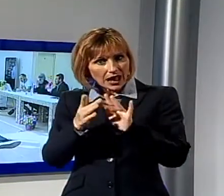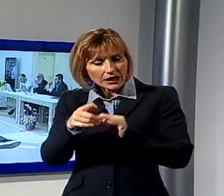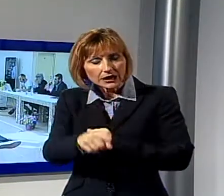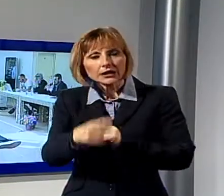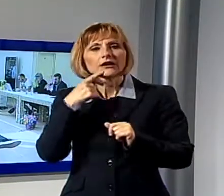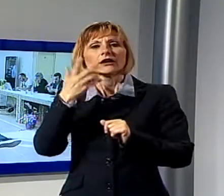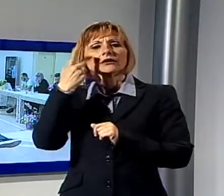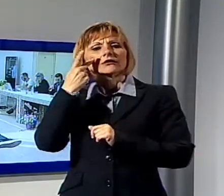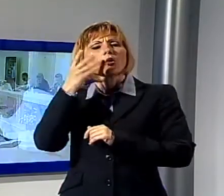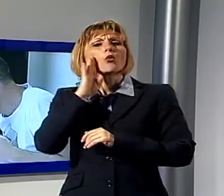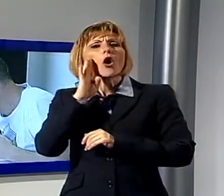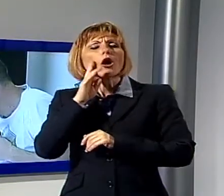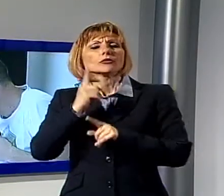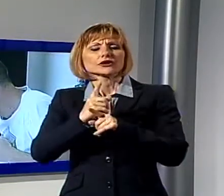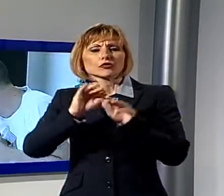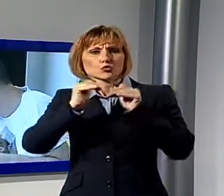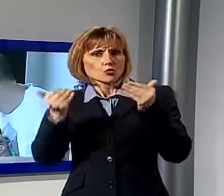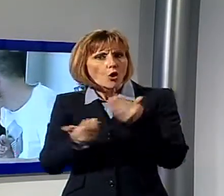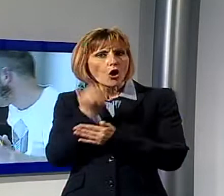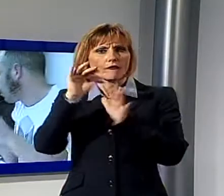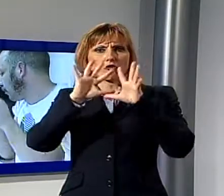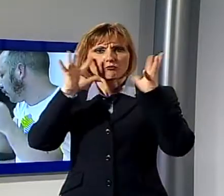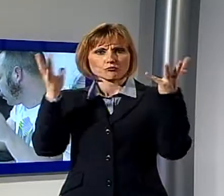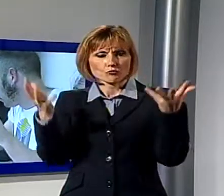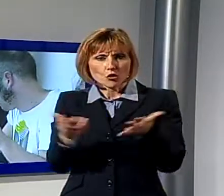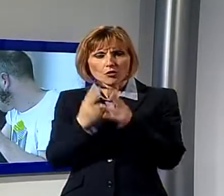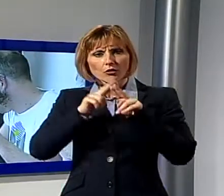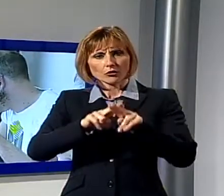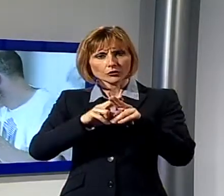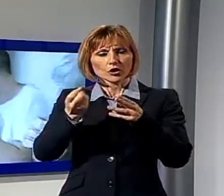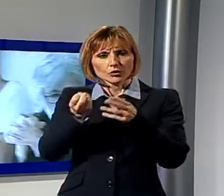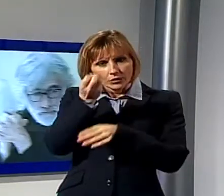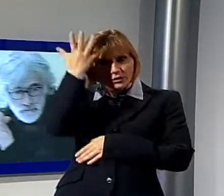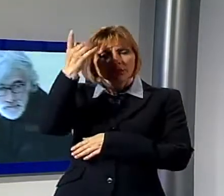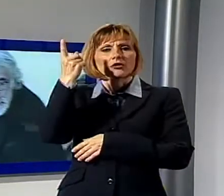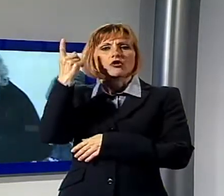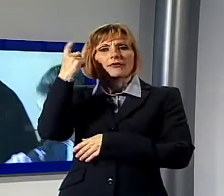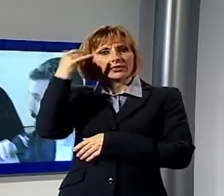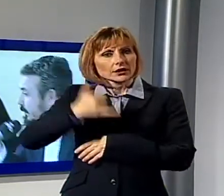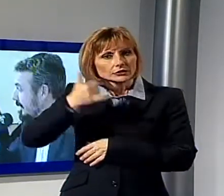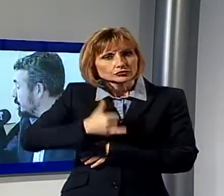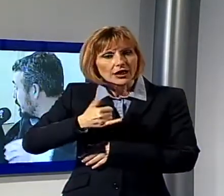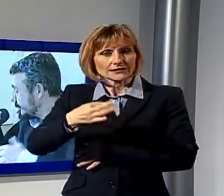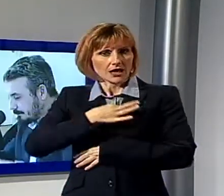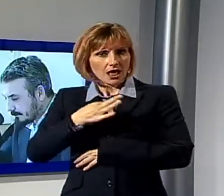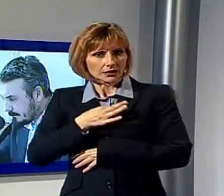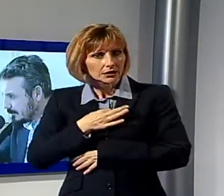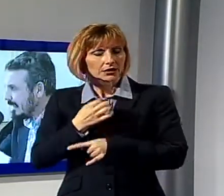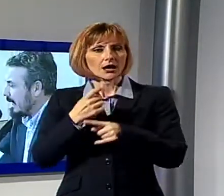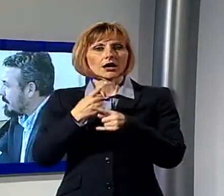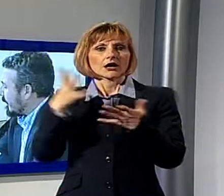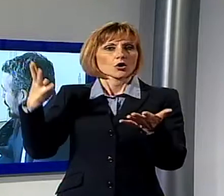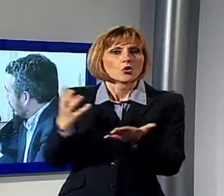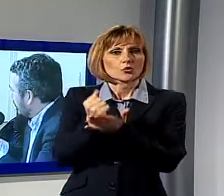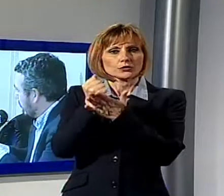'uomo di mantenere in questo nuovo mondo la propria creatività, intelligenza e senso etico, conquistando così una